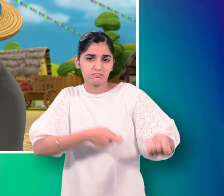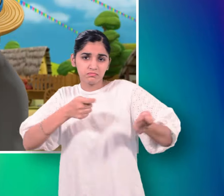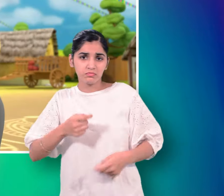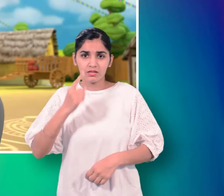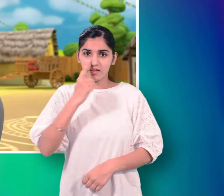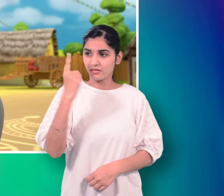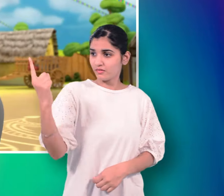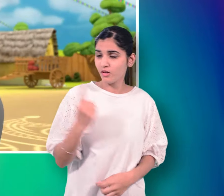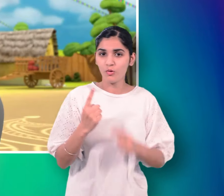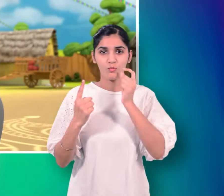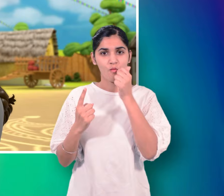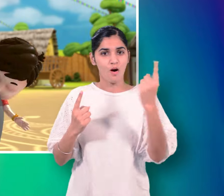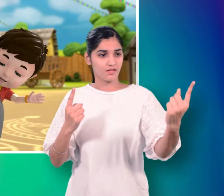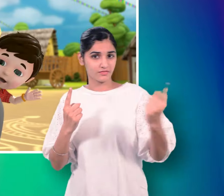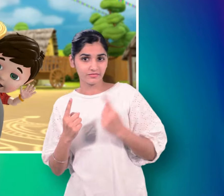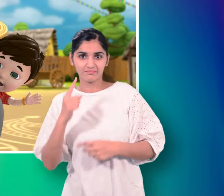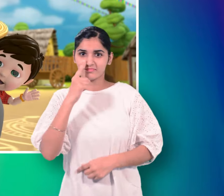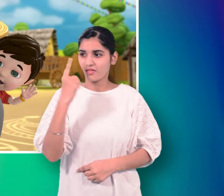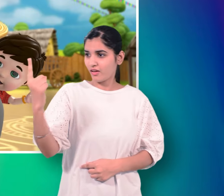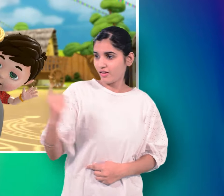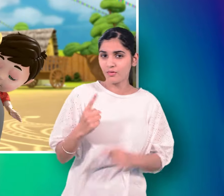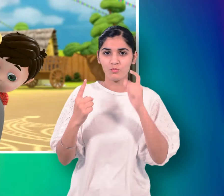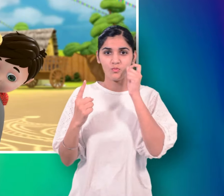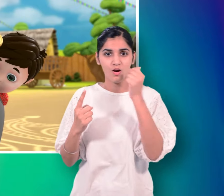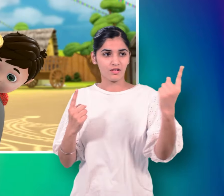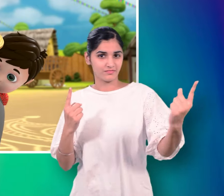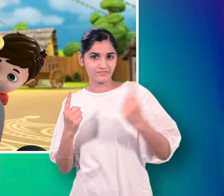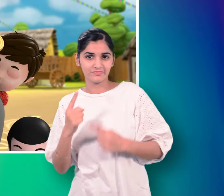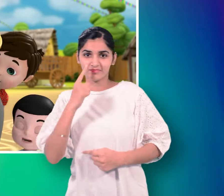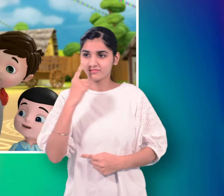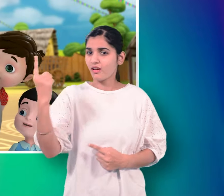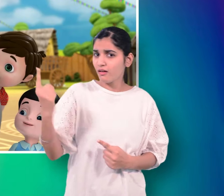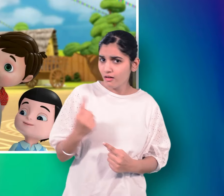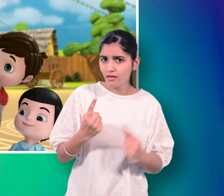मन्नू आई दीपक आया पूजा आई सोनू आया